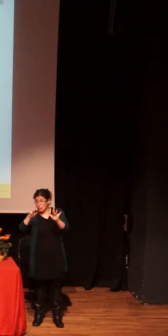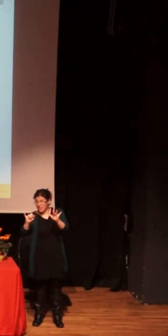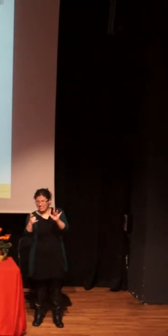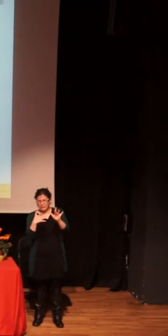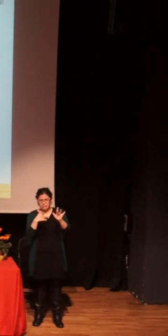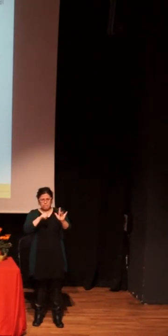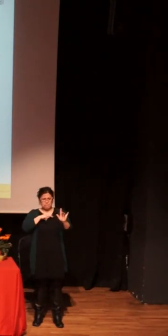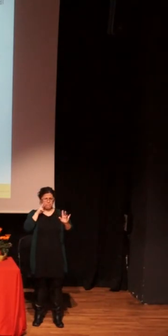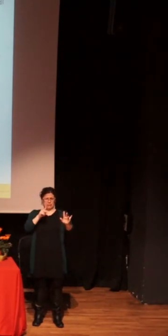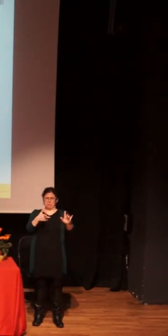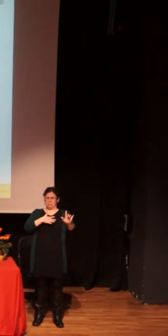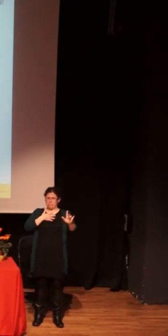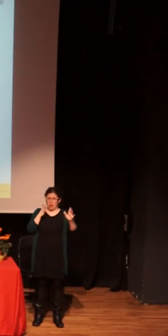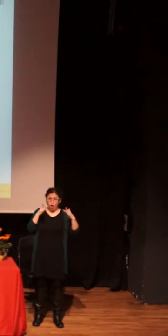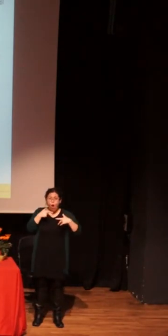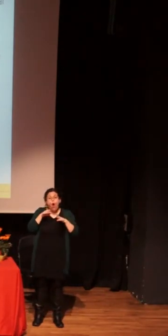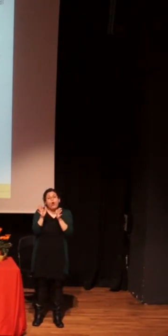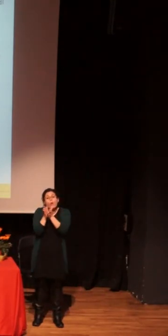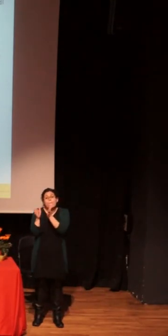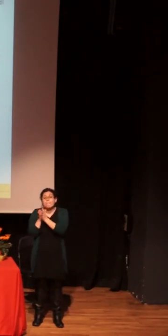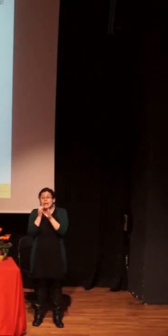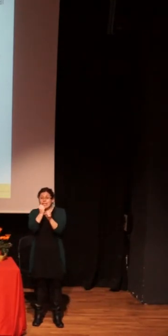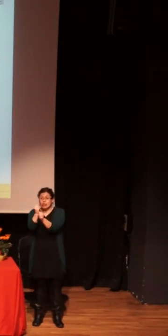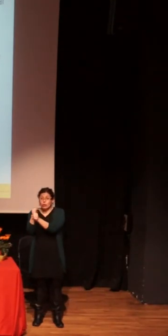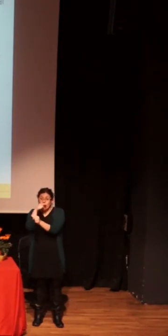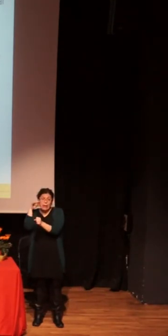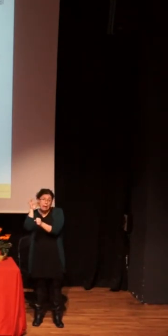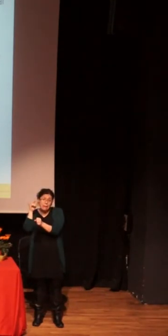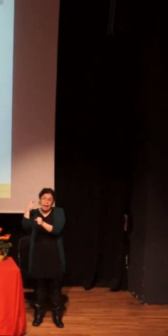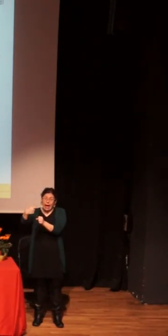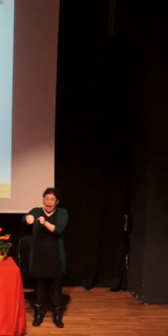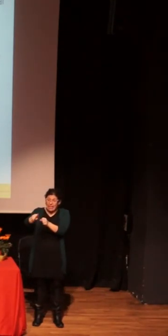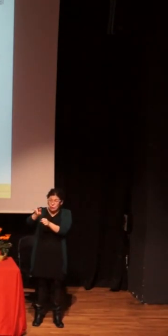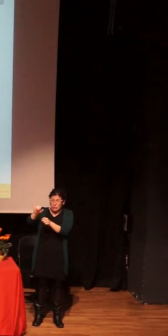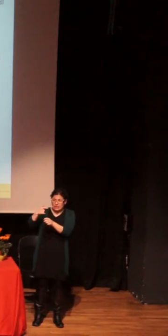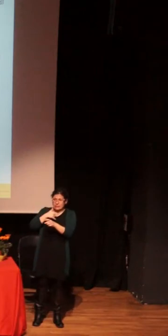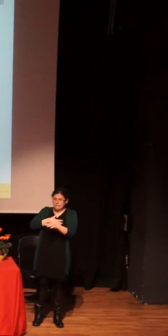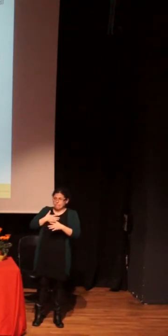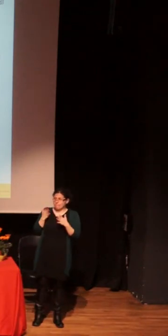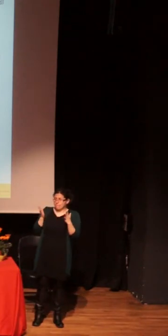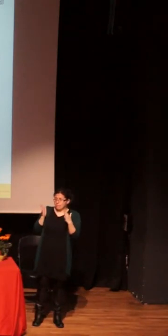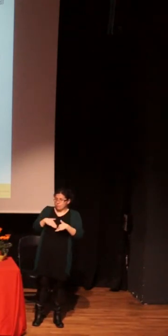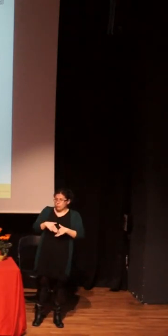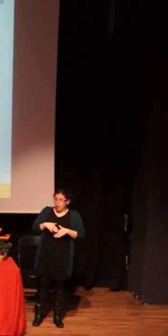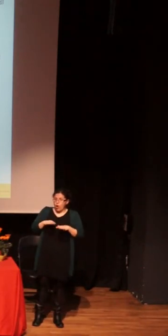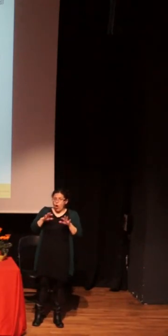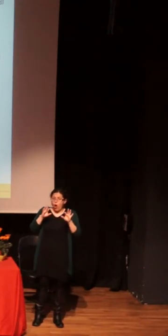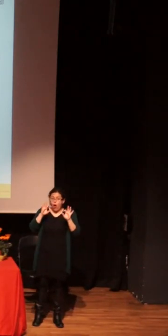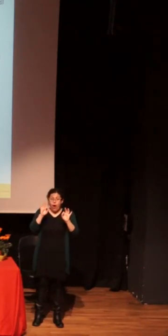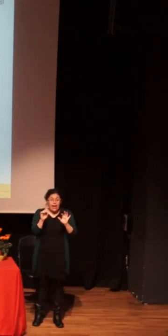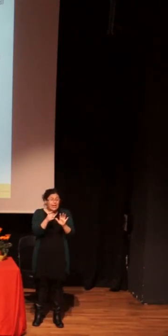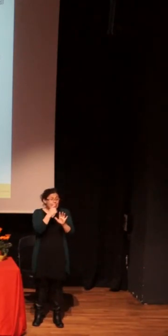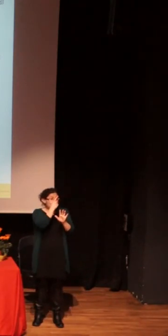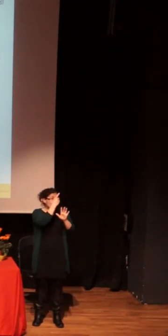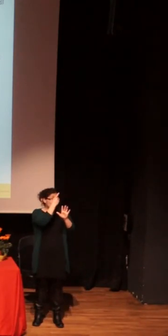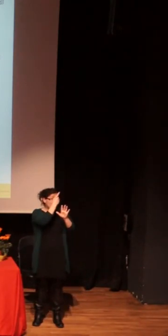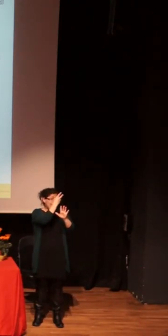sentirían incomodidad si su compañero o compañera de trabajo tuviera VIH. El 13% aprobarían la segregación de las personas con VIH, es decir,